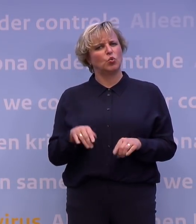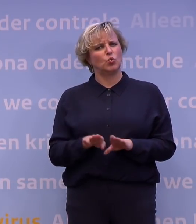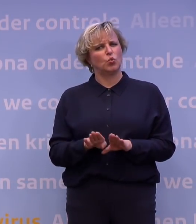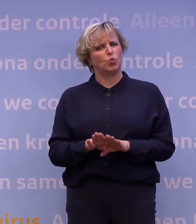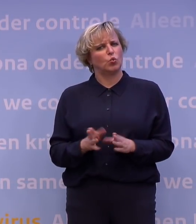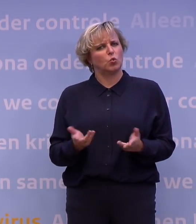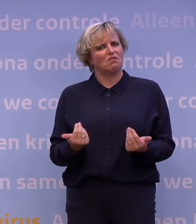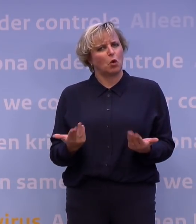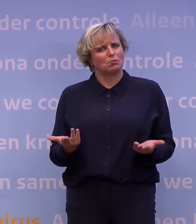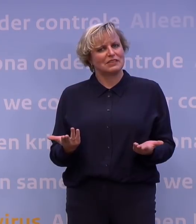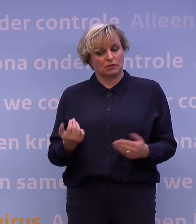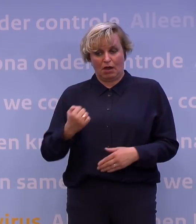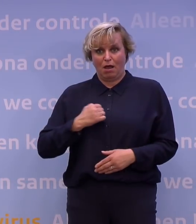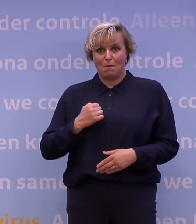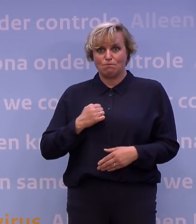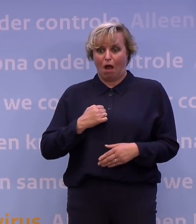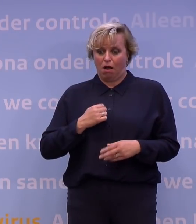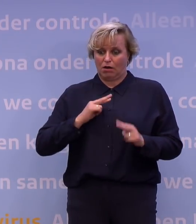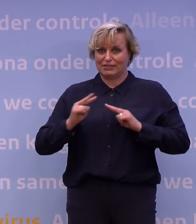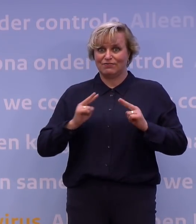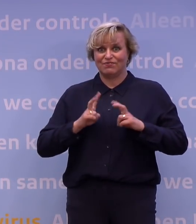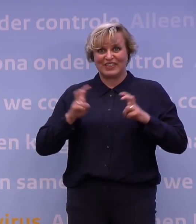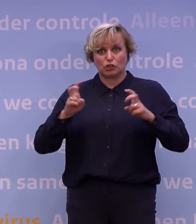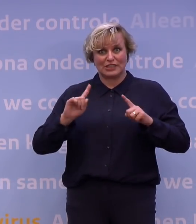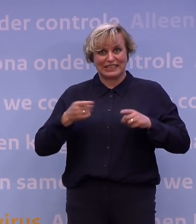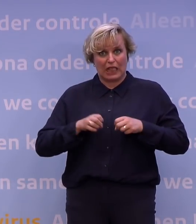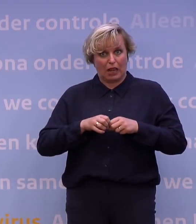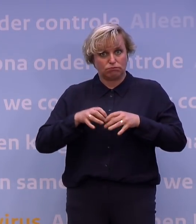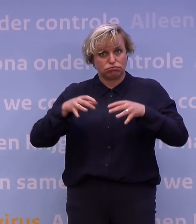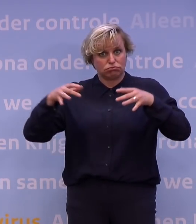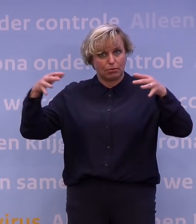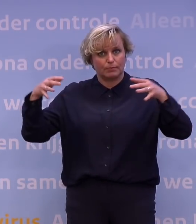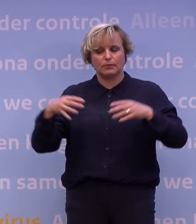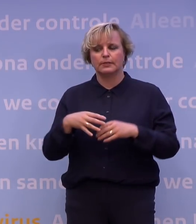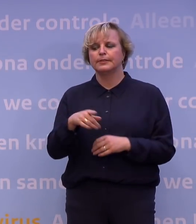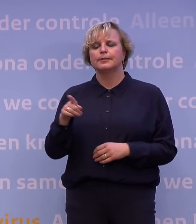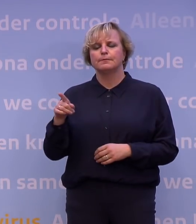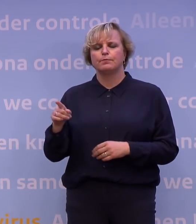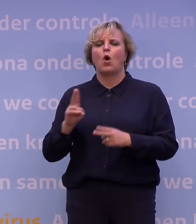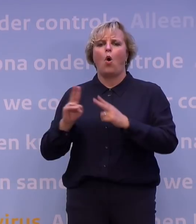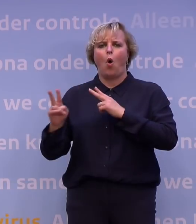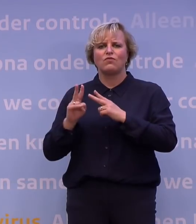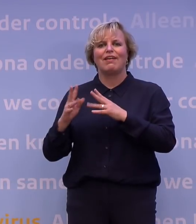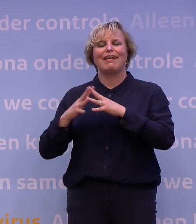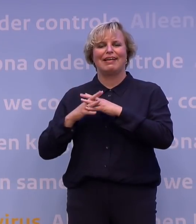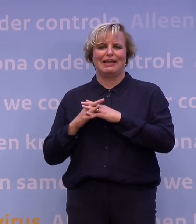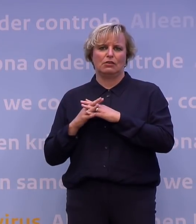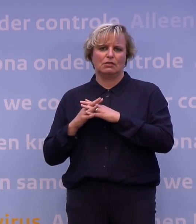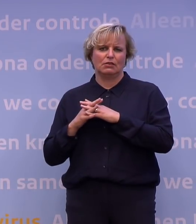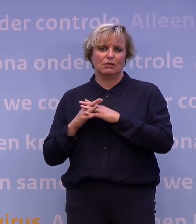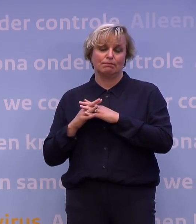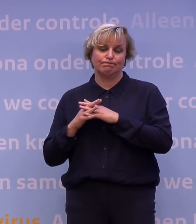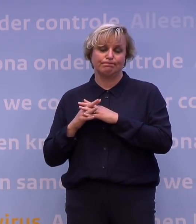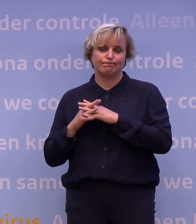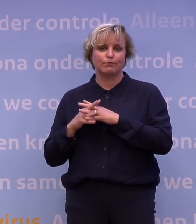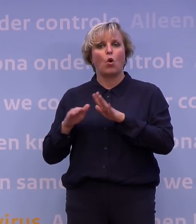niet bang dat daar het virus kan overdragen? Daar geldt dat er echt heel goed overleg is met kerken. Ja, maar de grondwet natuurlijk, wat ons altijd